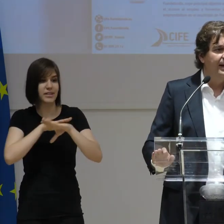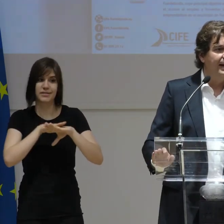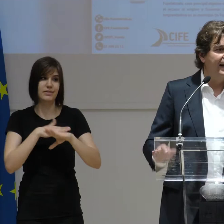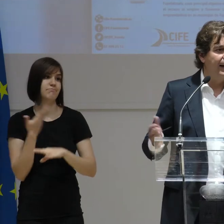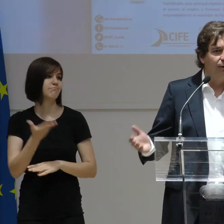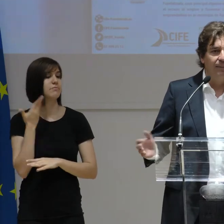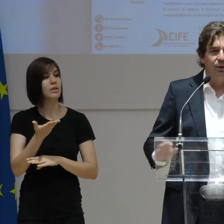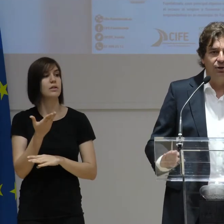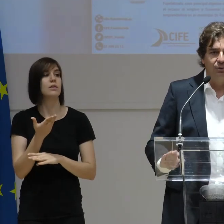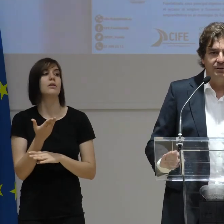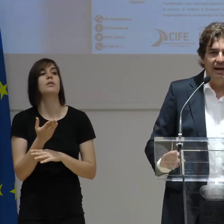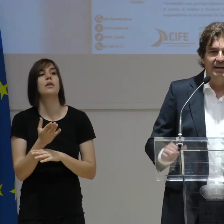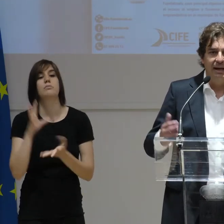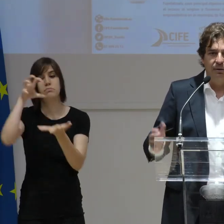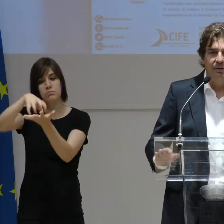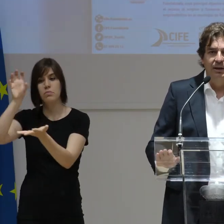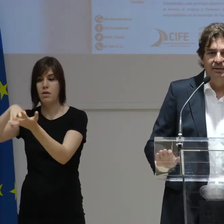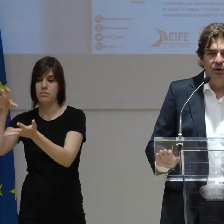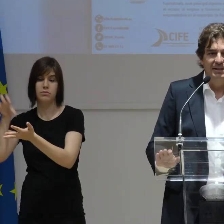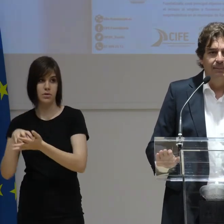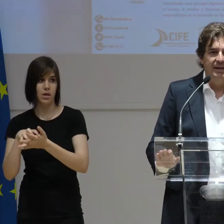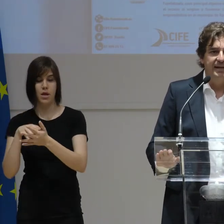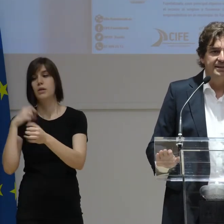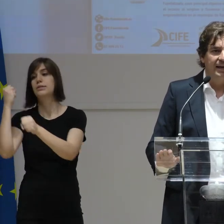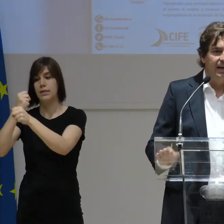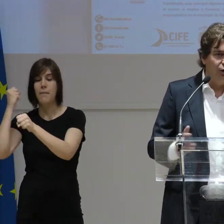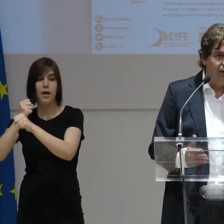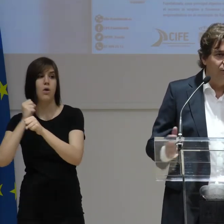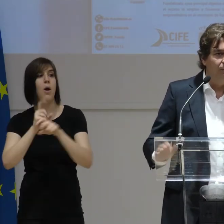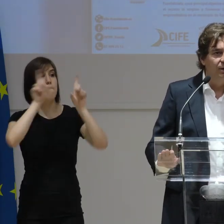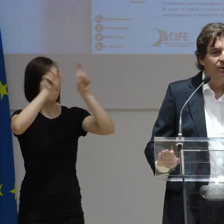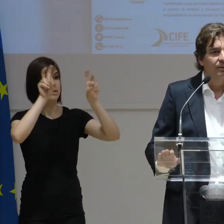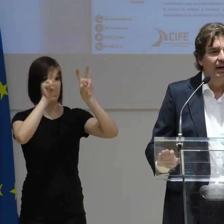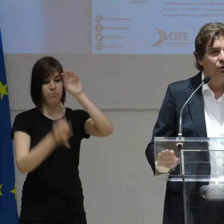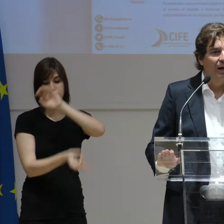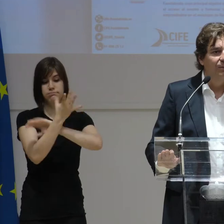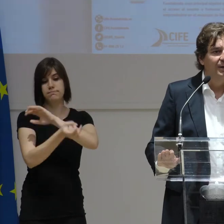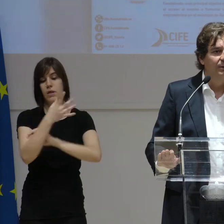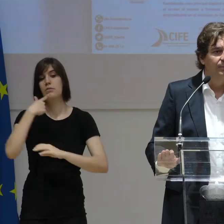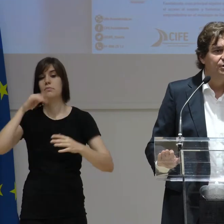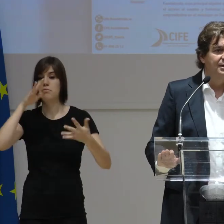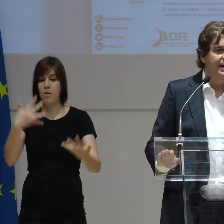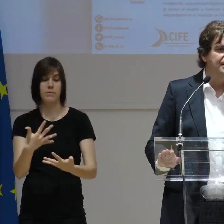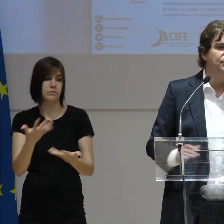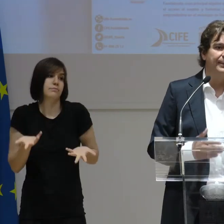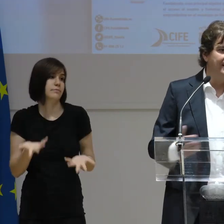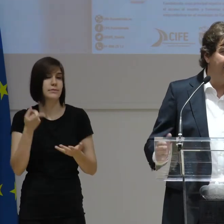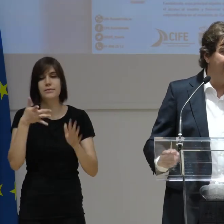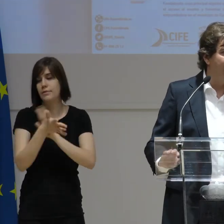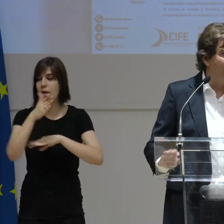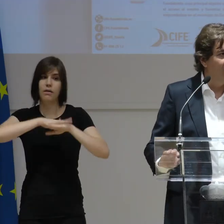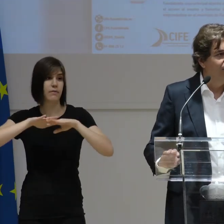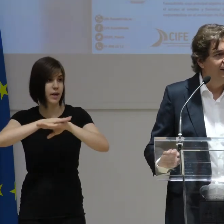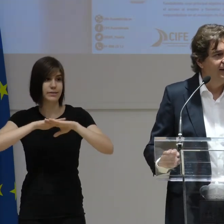la creación de polígonos industriales, la creación de nuevas empresas y hoy, en un momento actual como el que vivimos, es fundamental